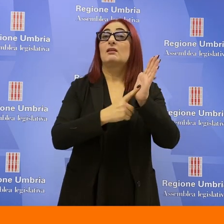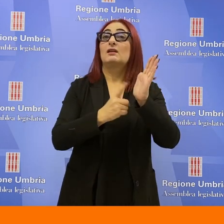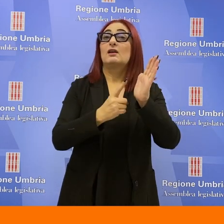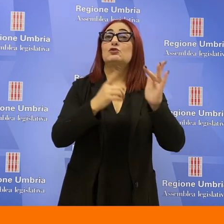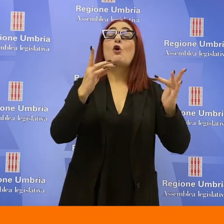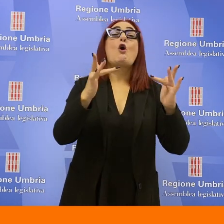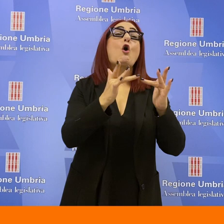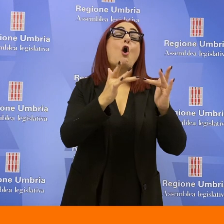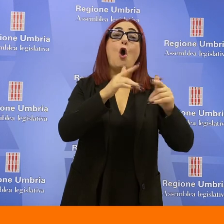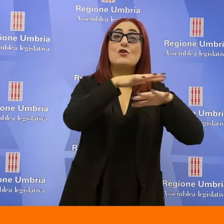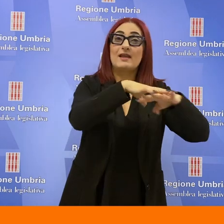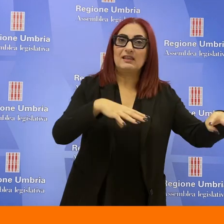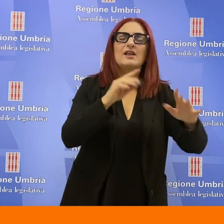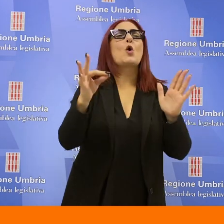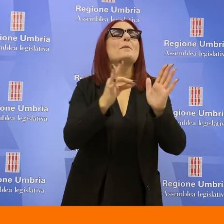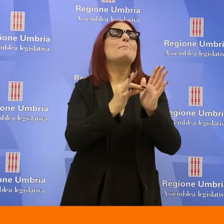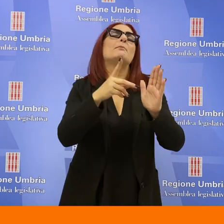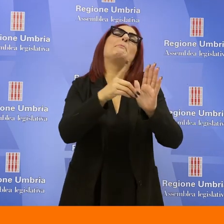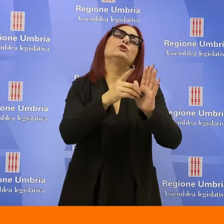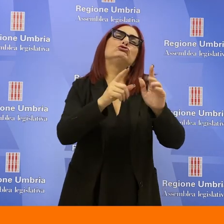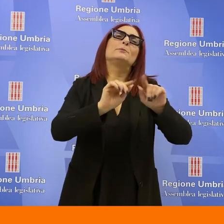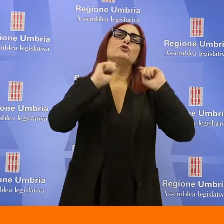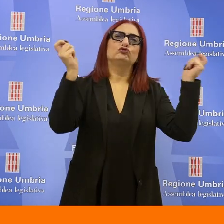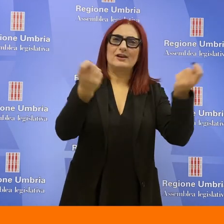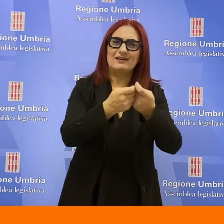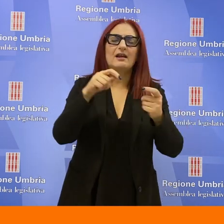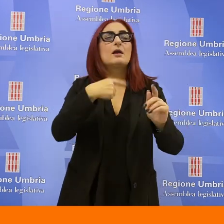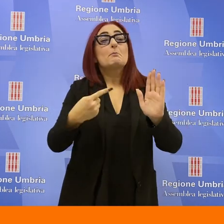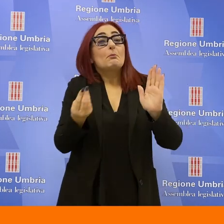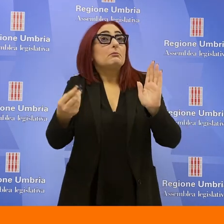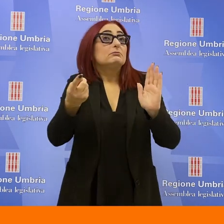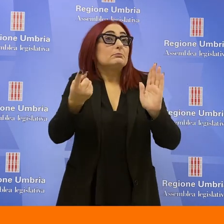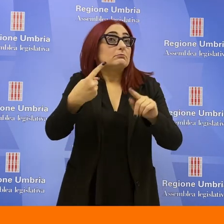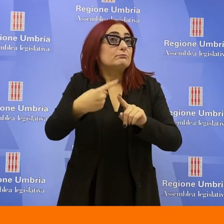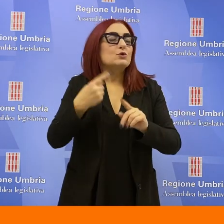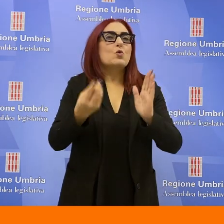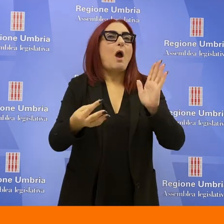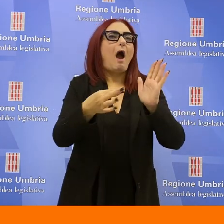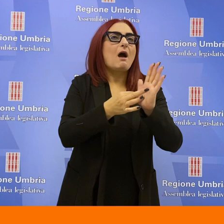alla connettività come principio generale, abbiamo introdotto un articolo tra le prime